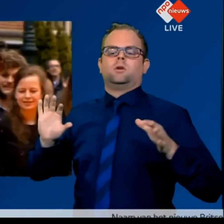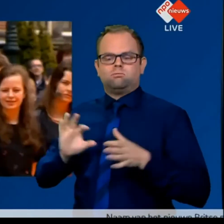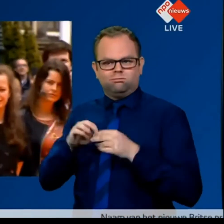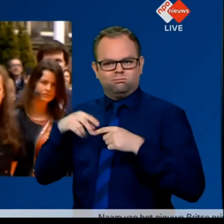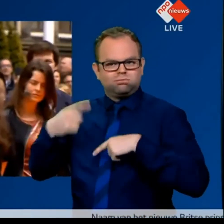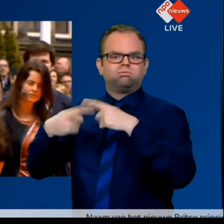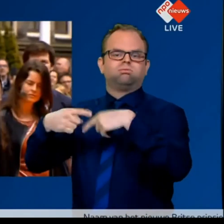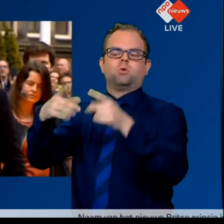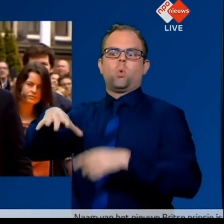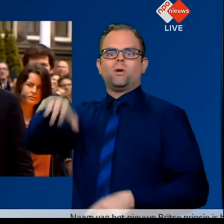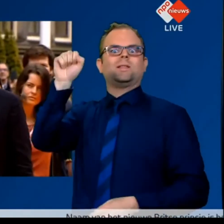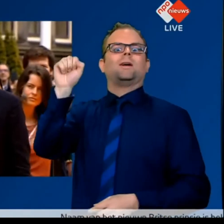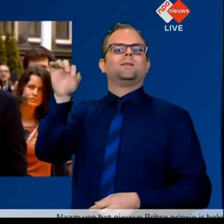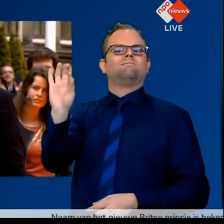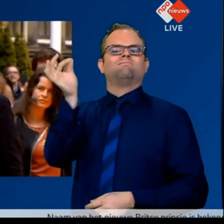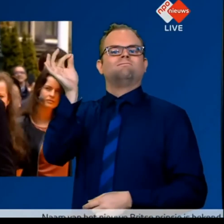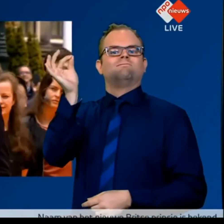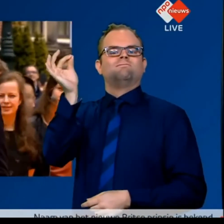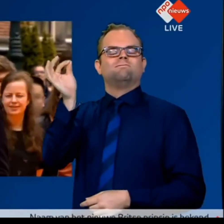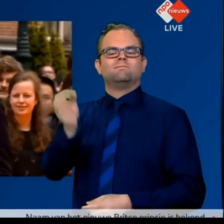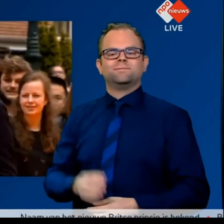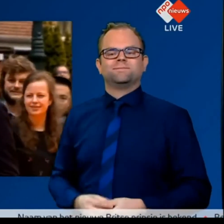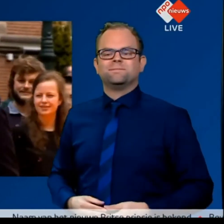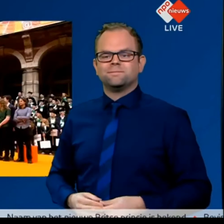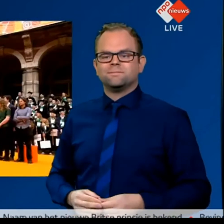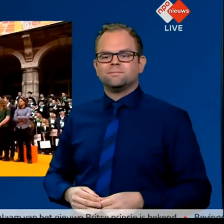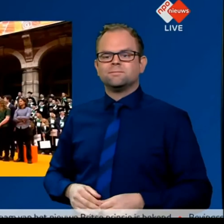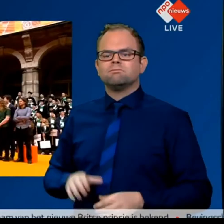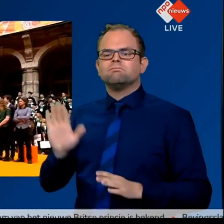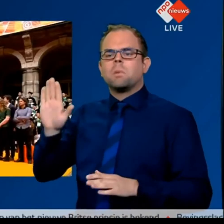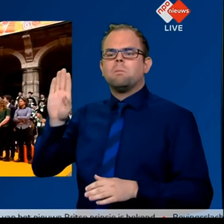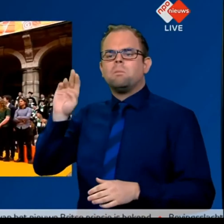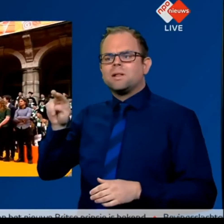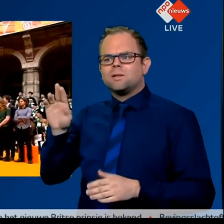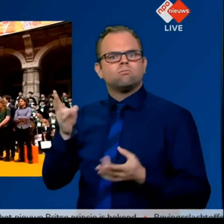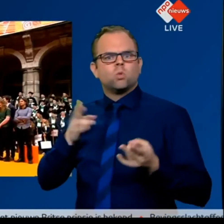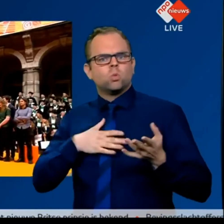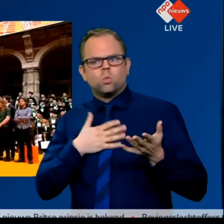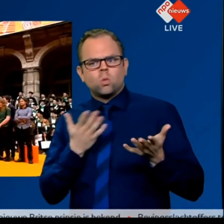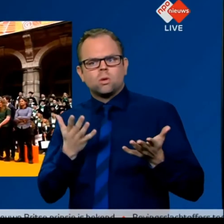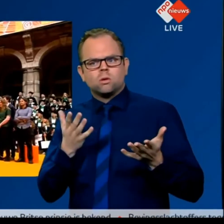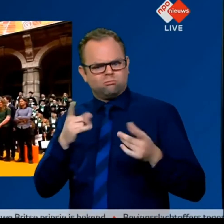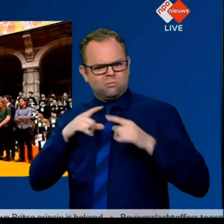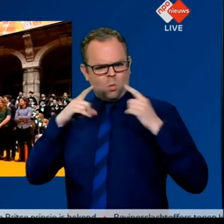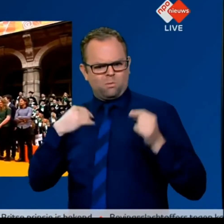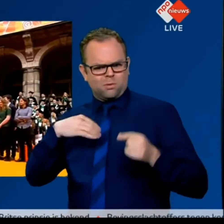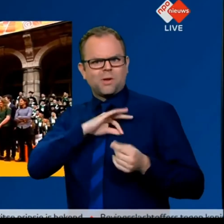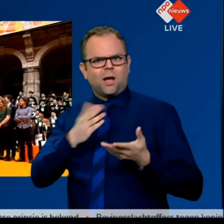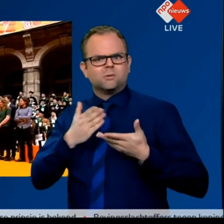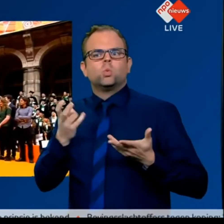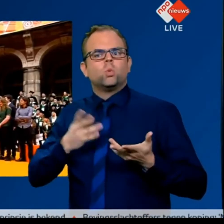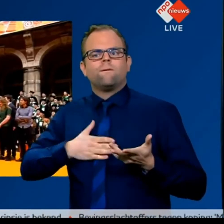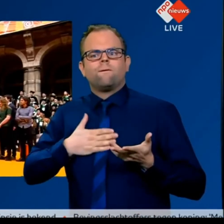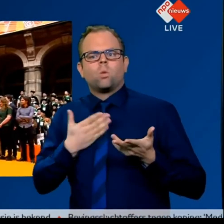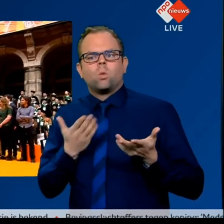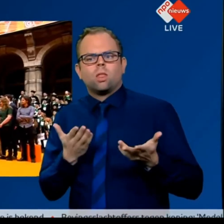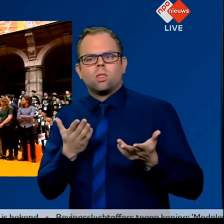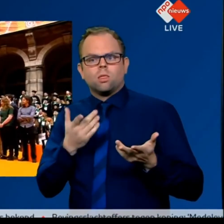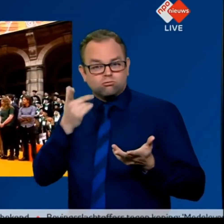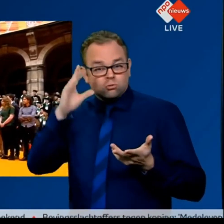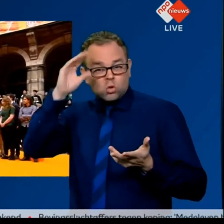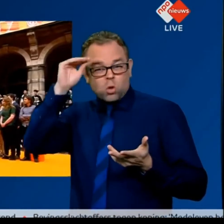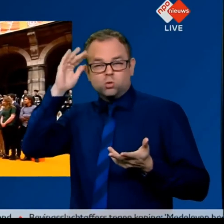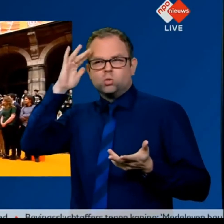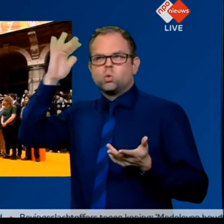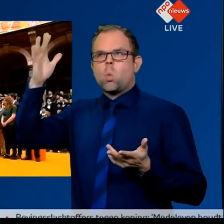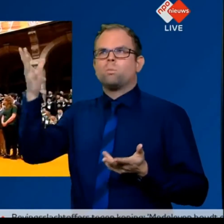Maar Ben, hoe voelt het nou zo'n Nobelprijs? Dat is toch een jongensdroom van elke wetenschapper. Ja, dat klopt